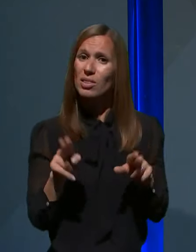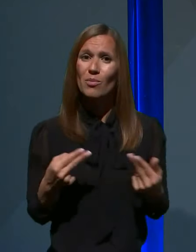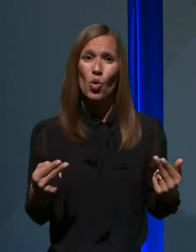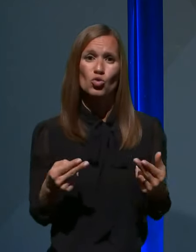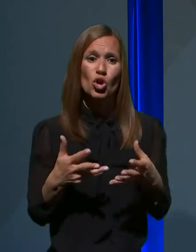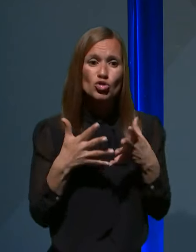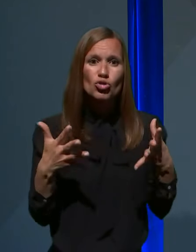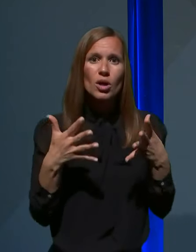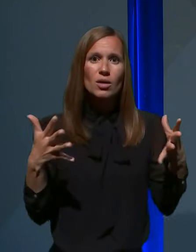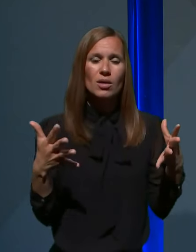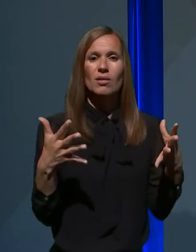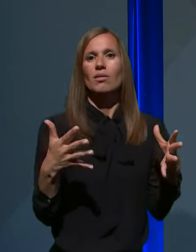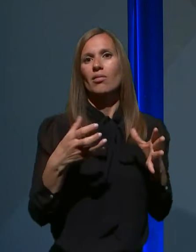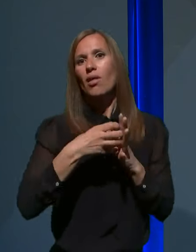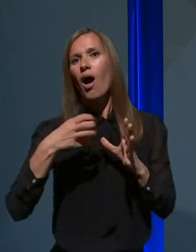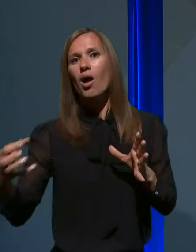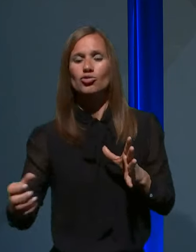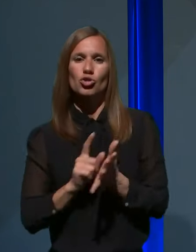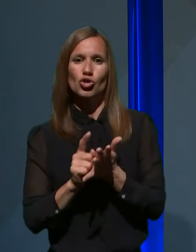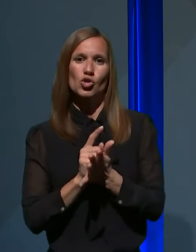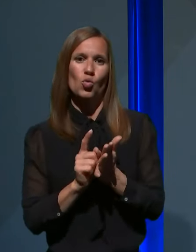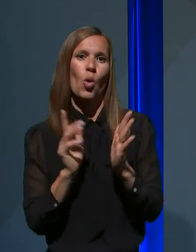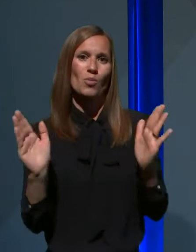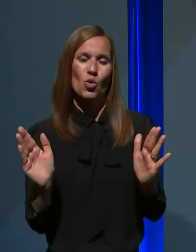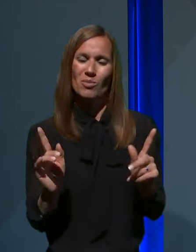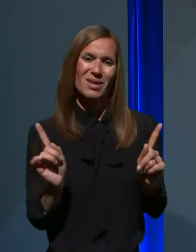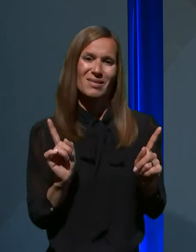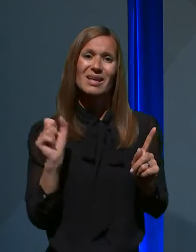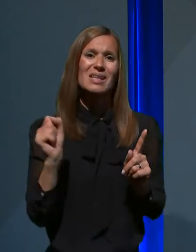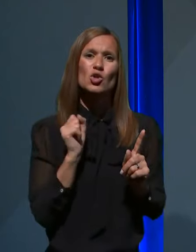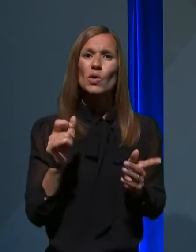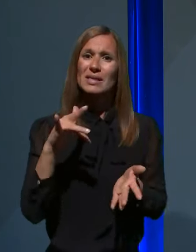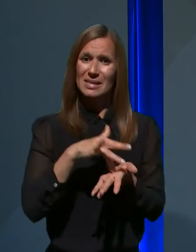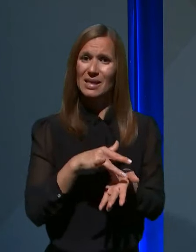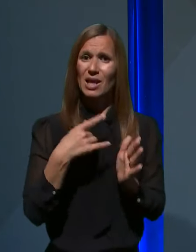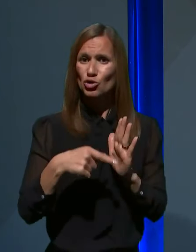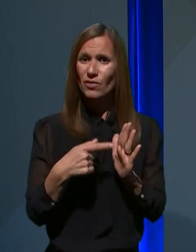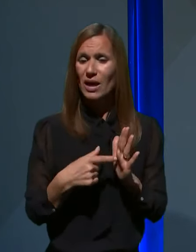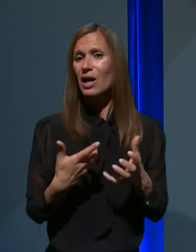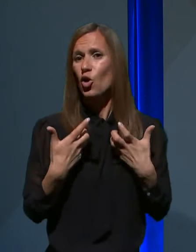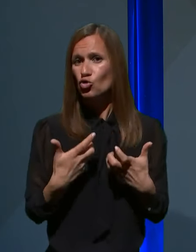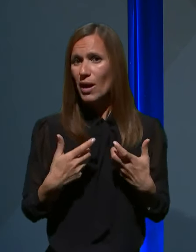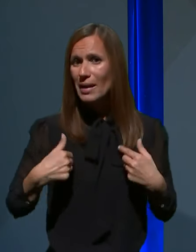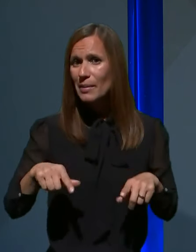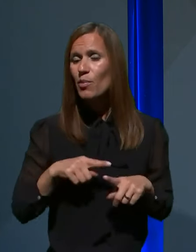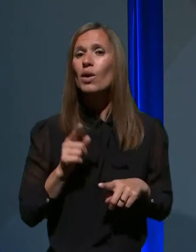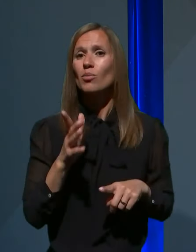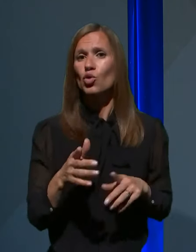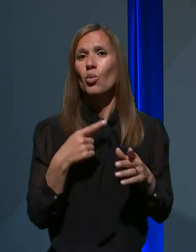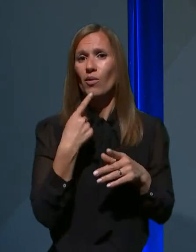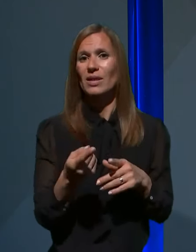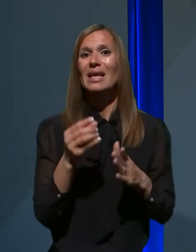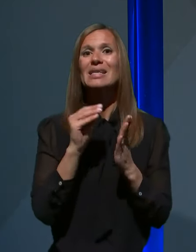meti v nekem dolgem časovnem obdobju, za to je ciljna številka, ki jo želimo in seveda jo bodo povedali